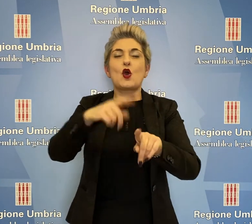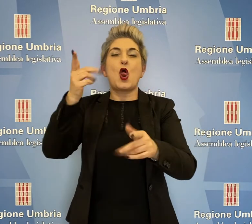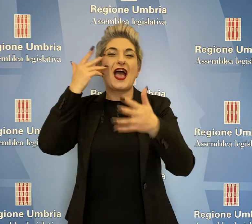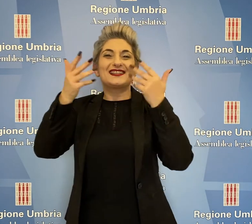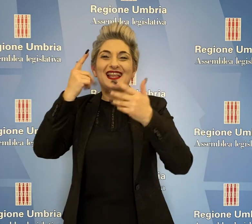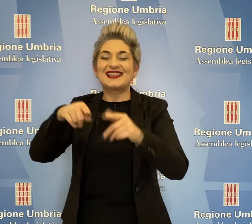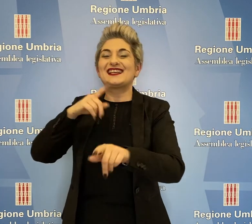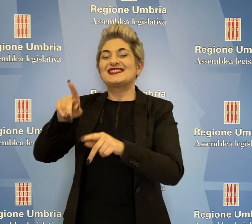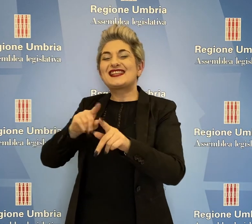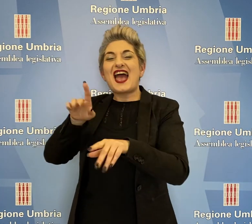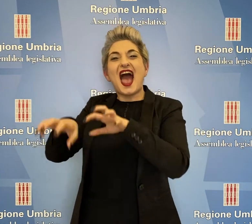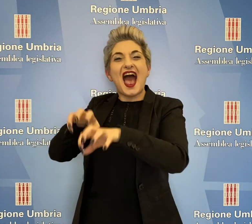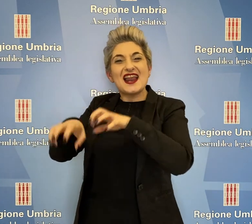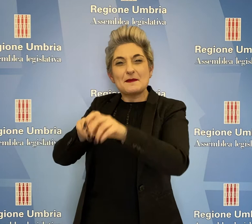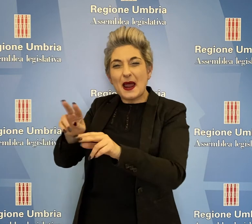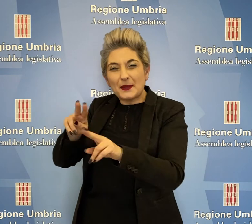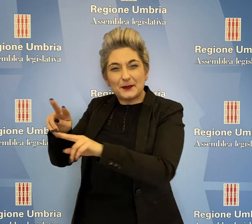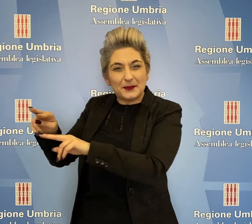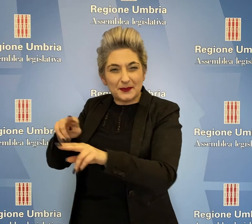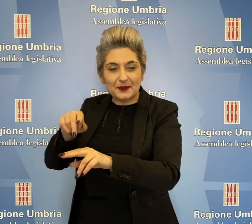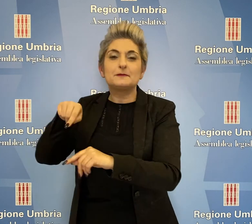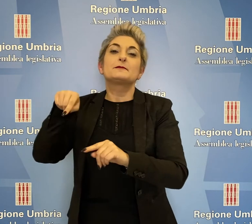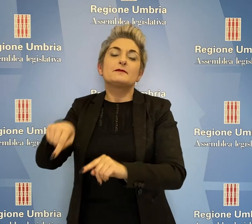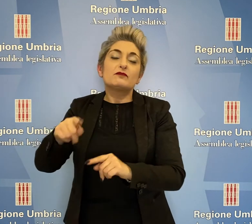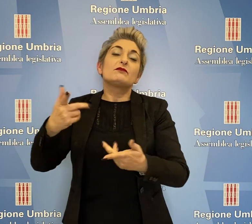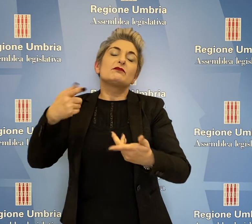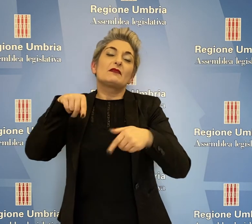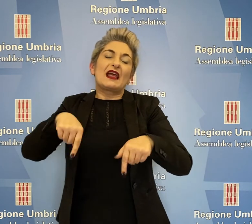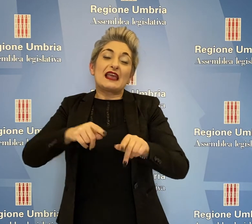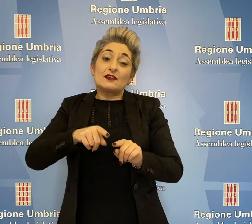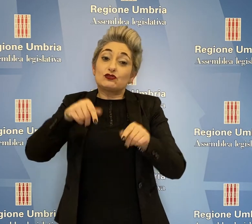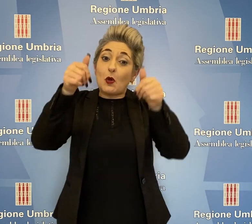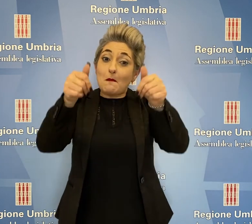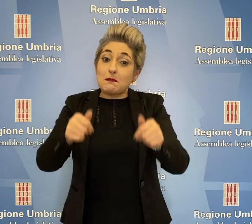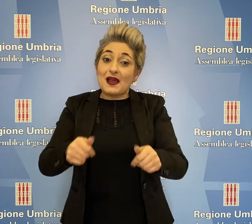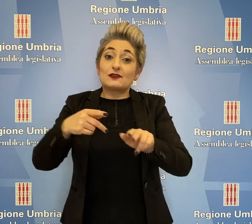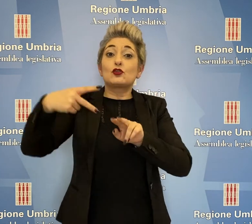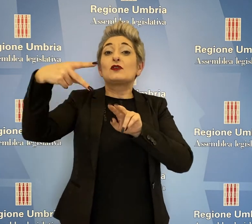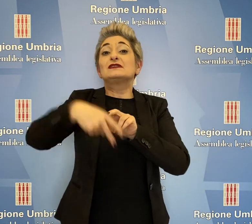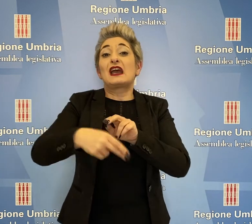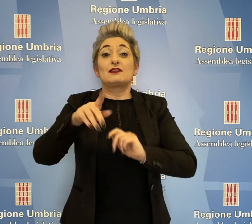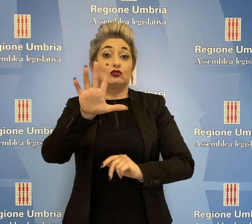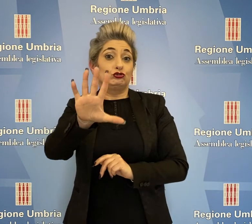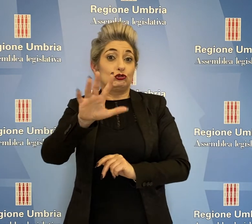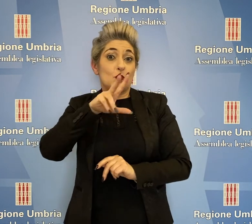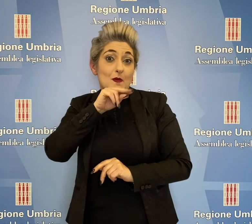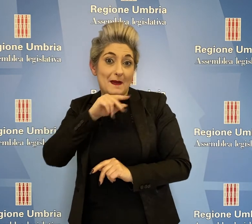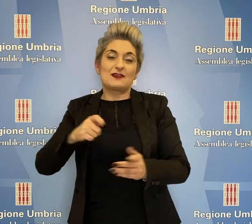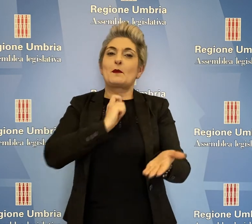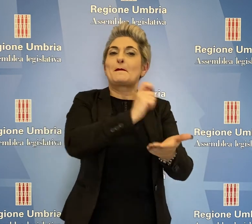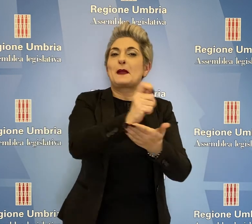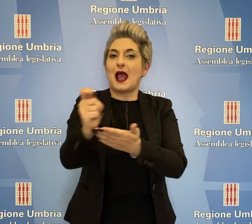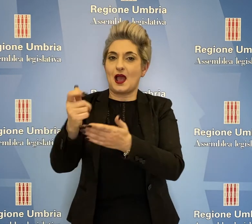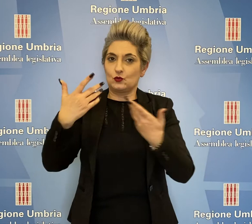verrà chiusa il 5 marzo, per andare in erogazione subito, salvo poi riaprire l'avviso, ampliando la platea dei beneficiari.